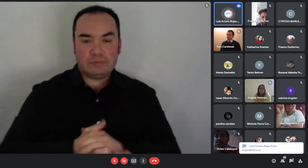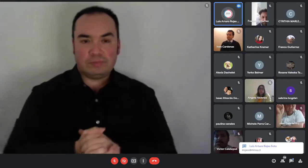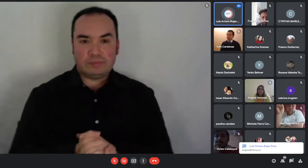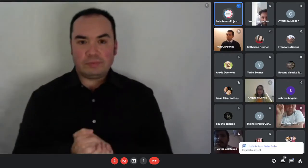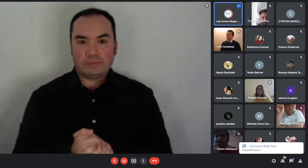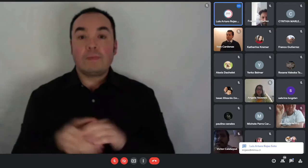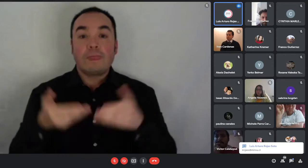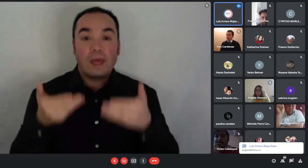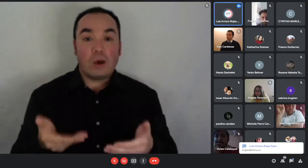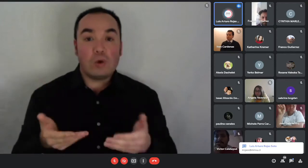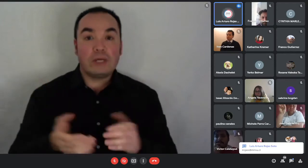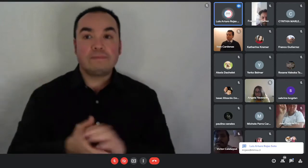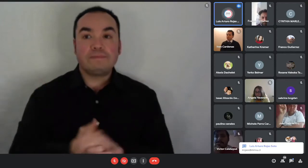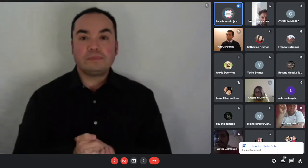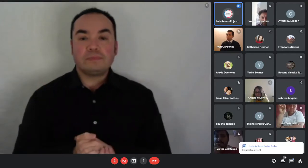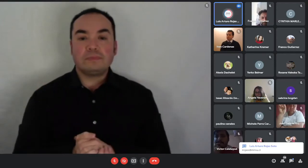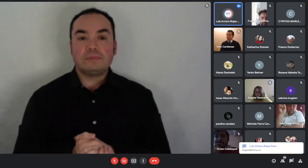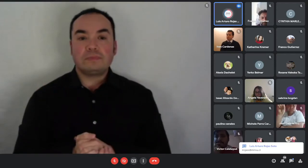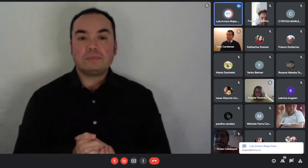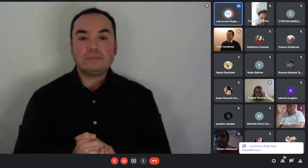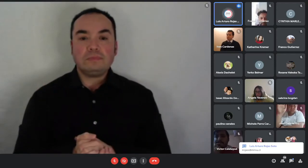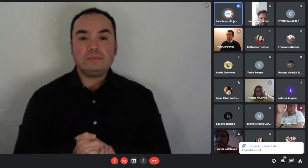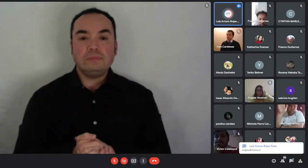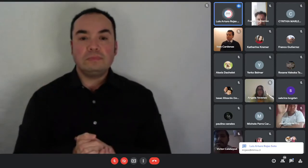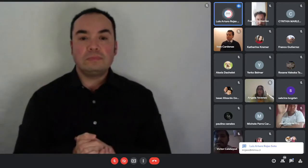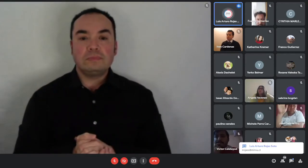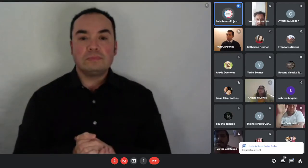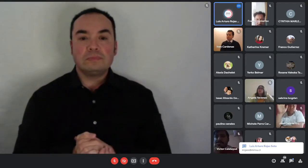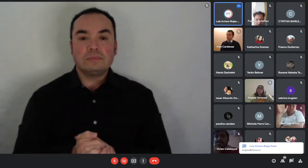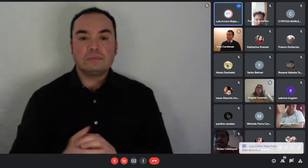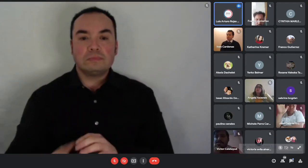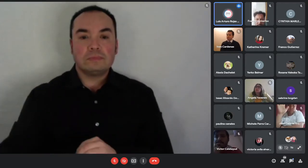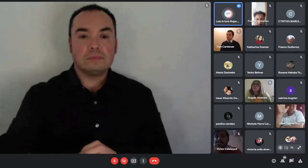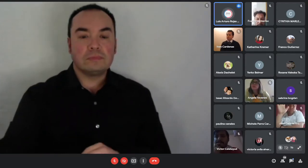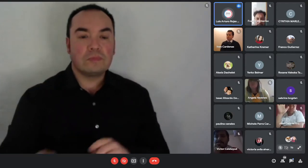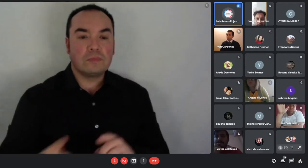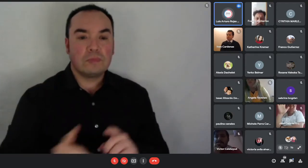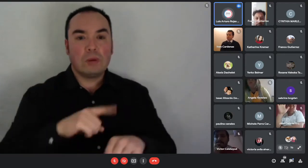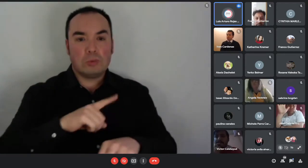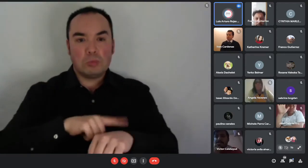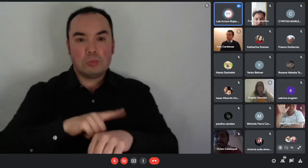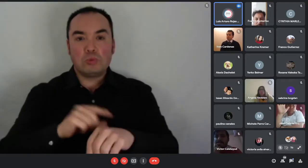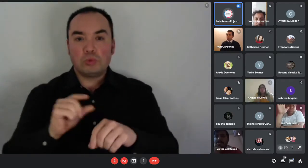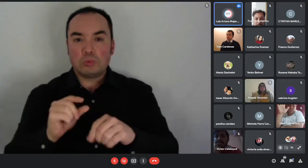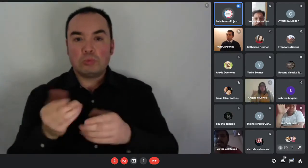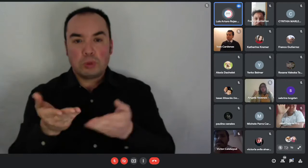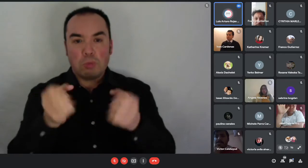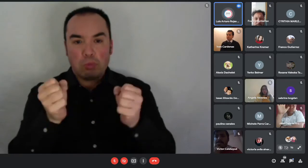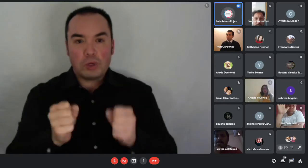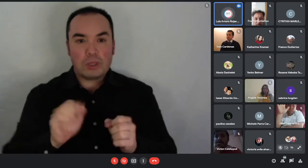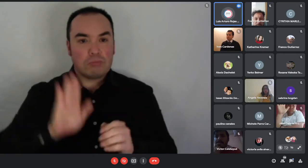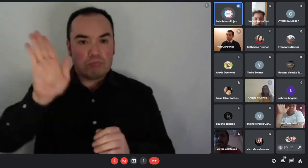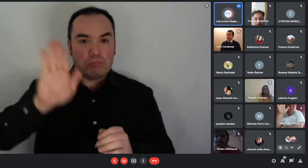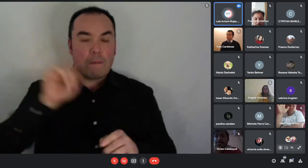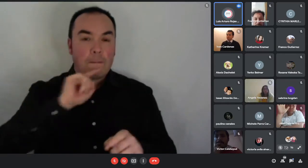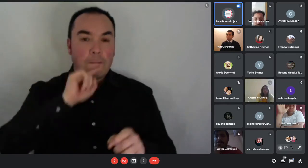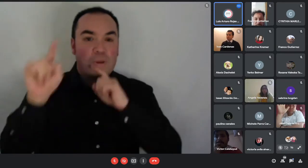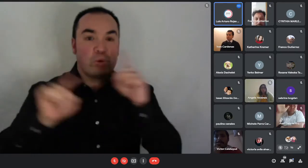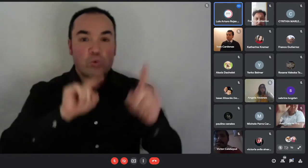unos minutos para que puedan realizar sus consultas ya sea a través del chat ¿Ya? O si alguien quiere